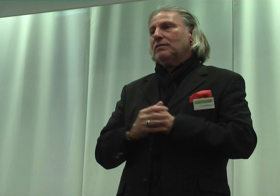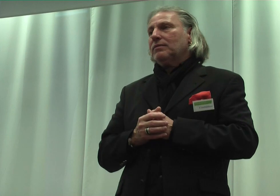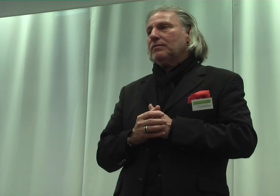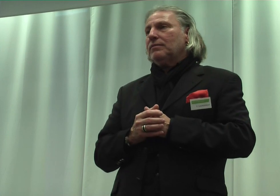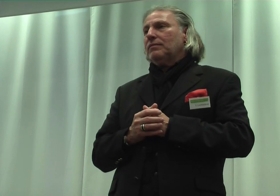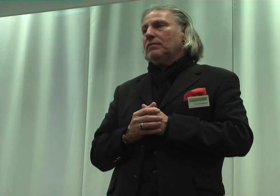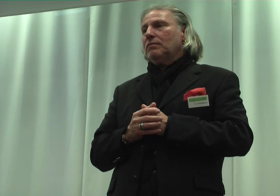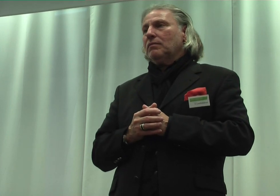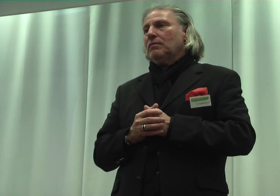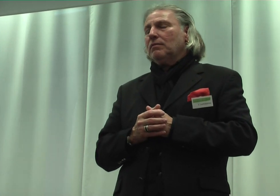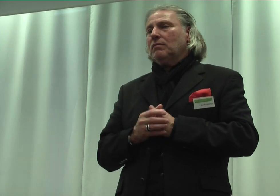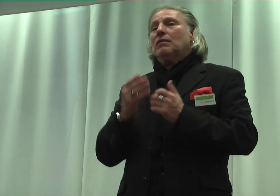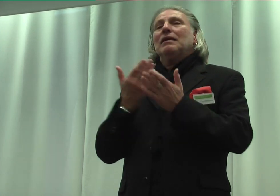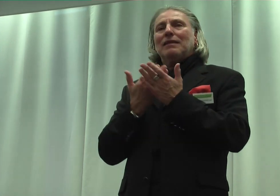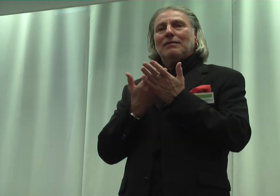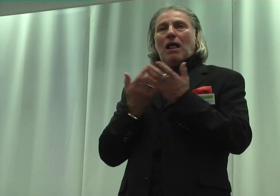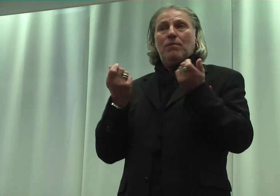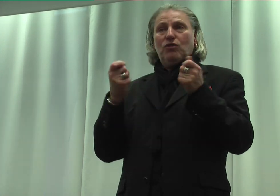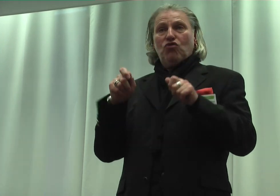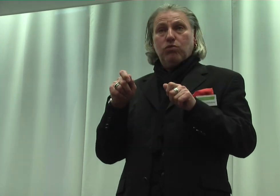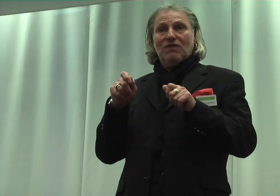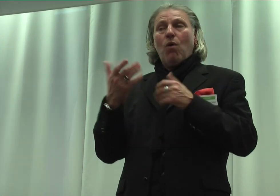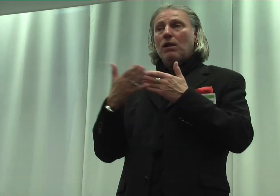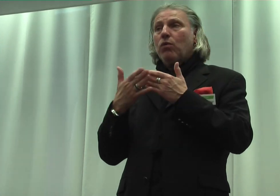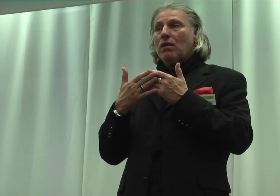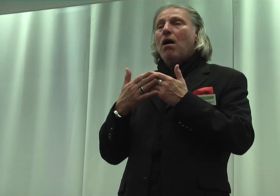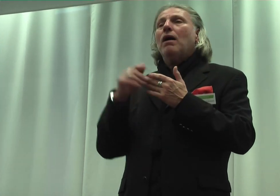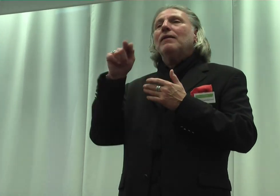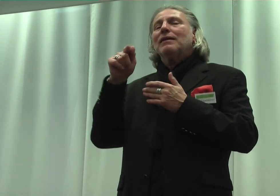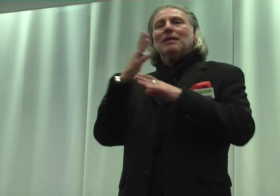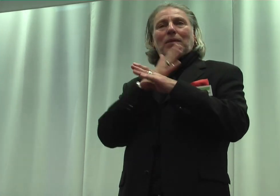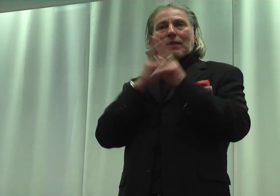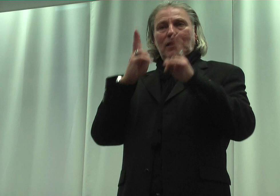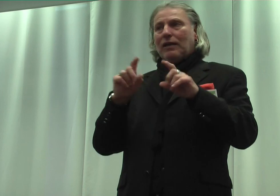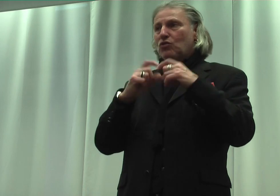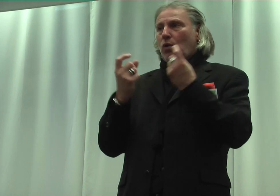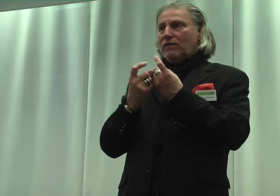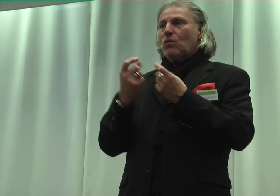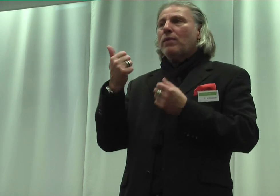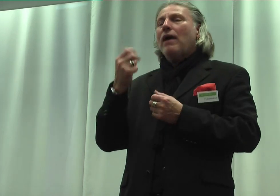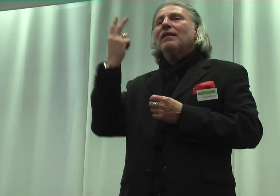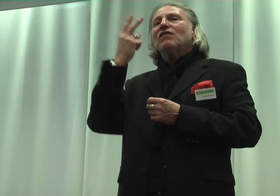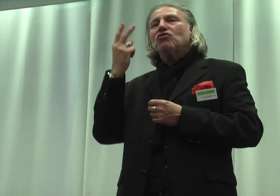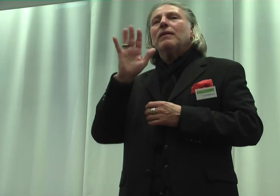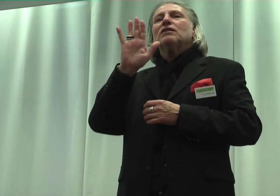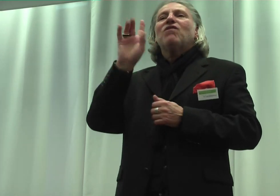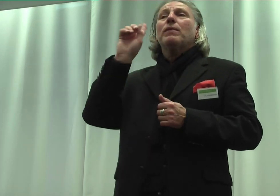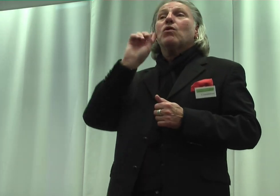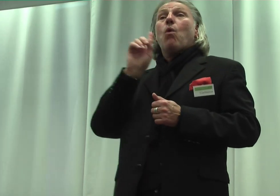Deshalb liegt die Schlussfolgerung nahe, dass die Behinderungskommission ein Verständnis von Gehörloskeit beinhaltet,